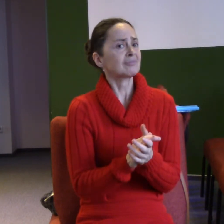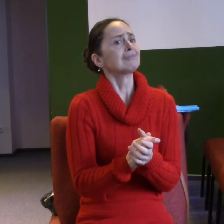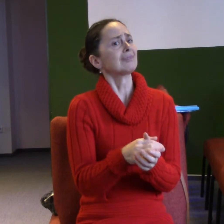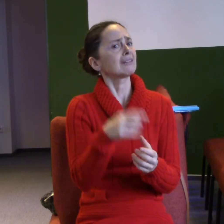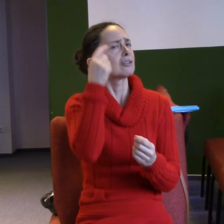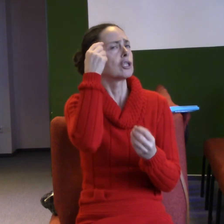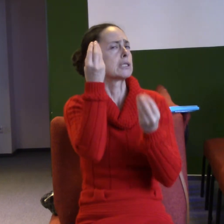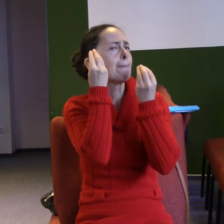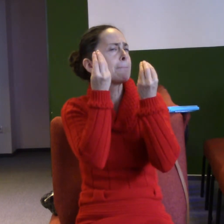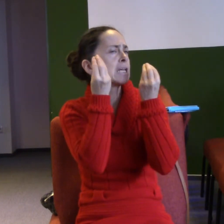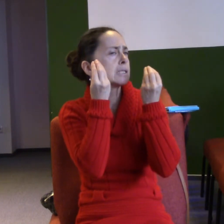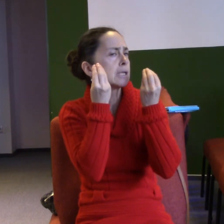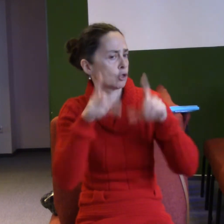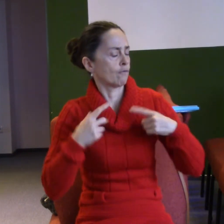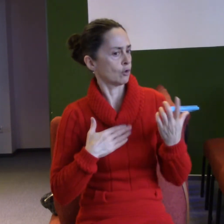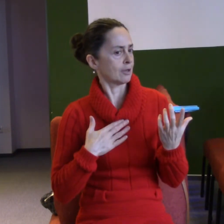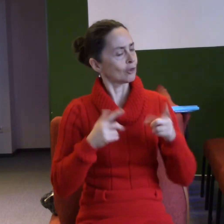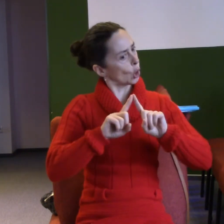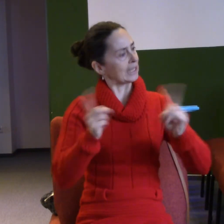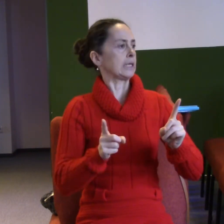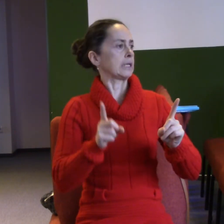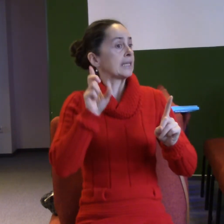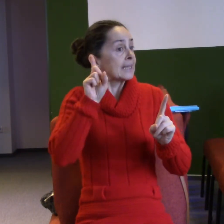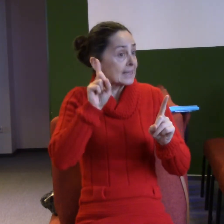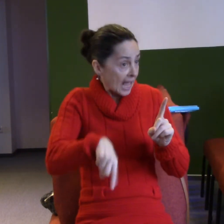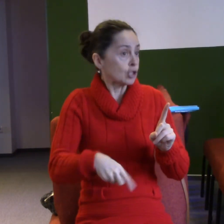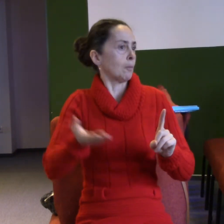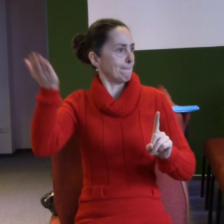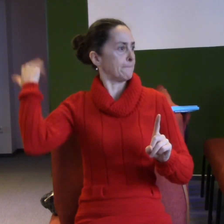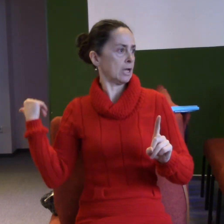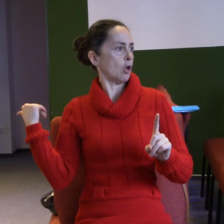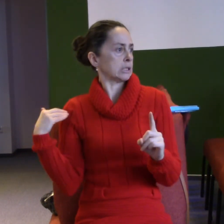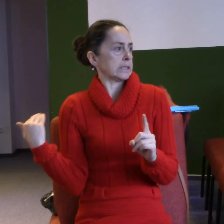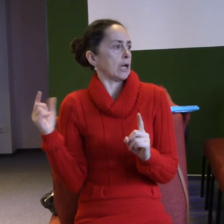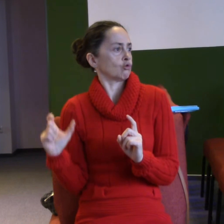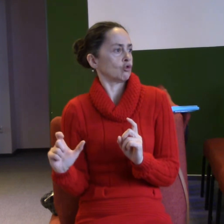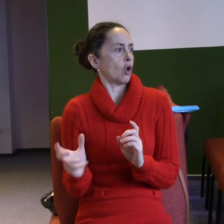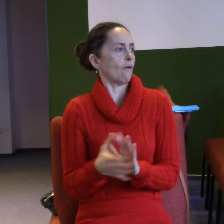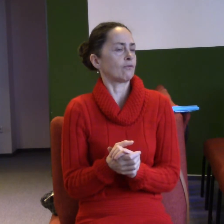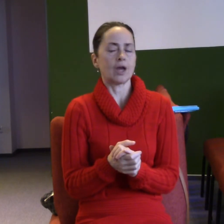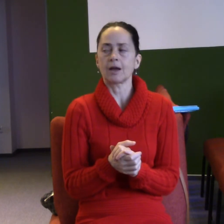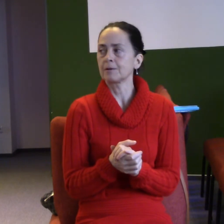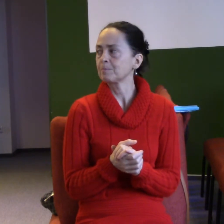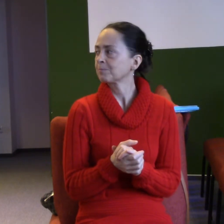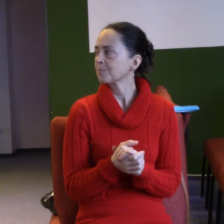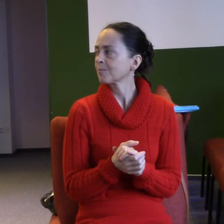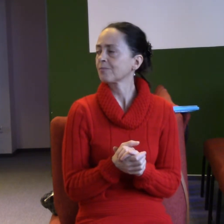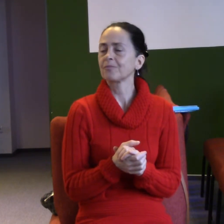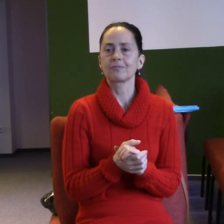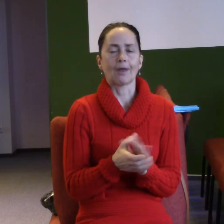najednou jiný. A to všechno se děje tím, že jako kdyby na scénu, já mám rád ten divadelný výrok, že